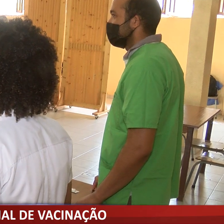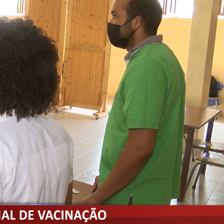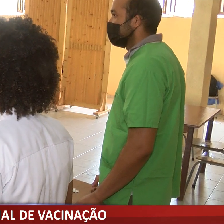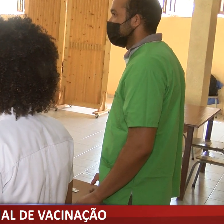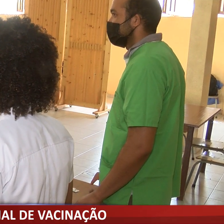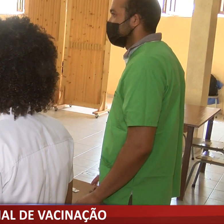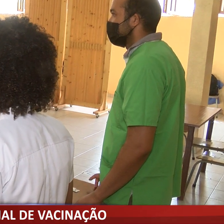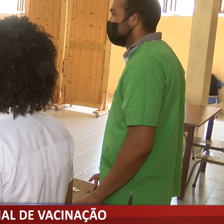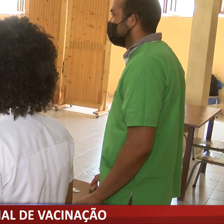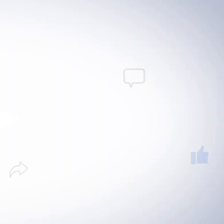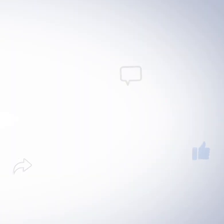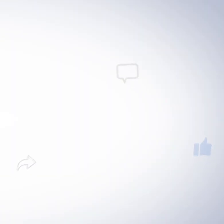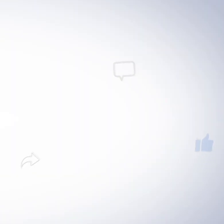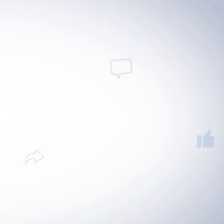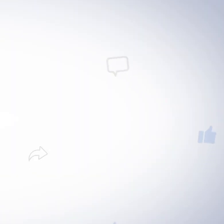vacinar os menores.